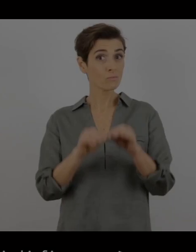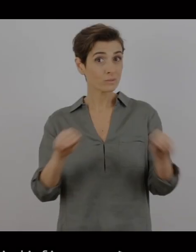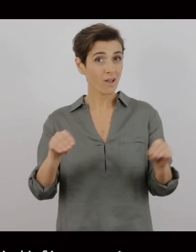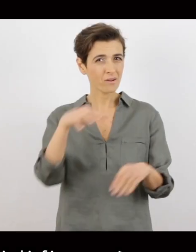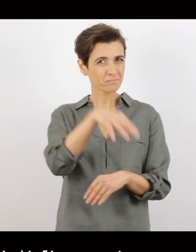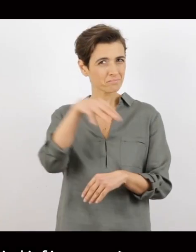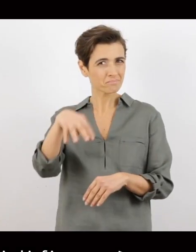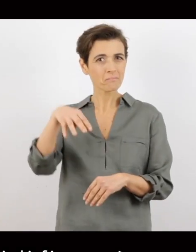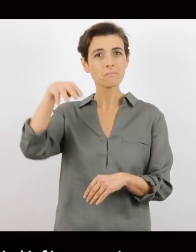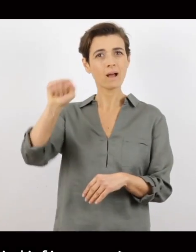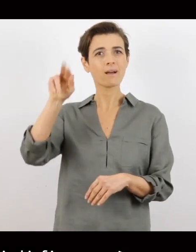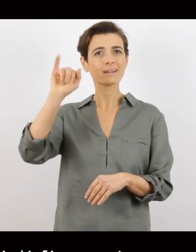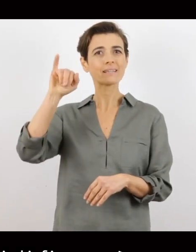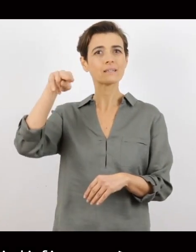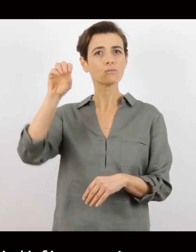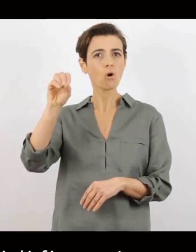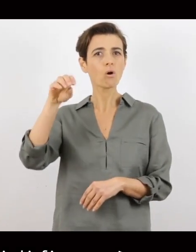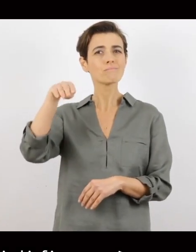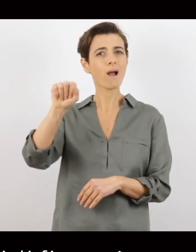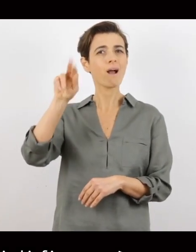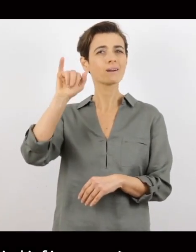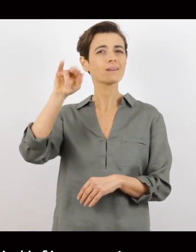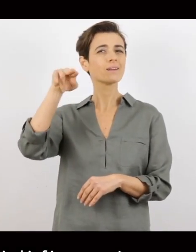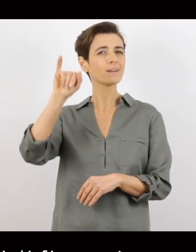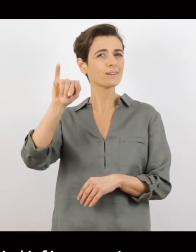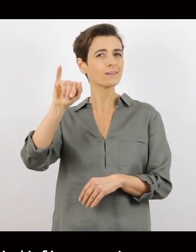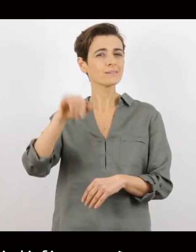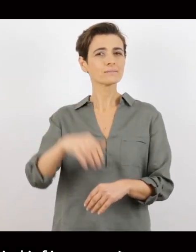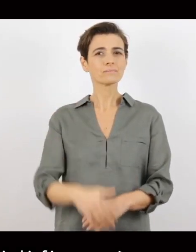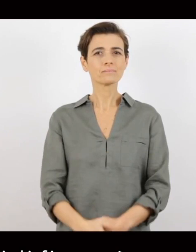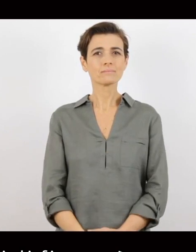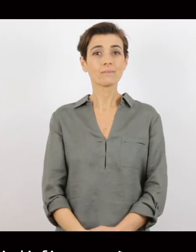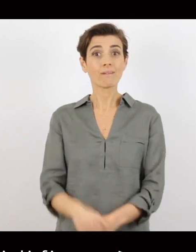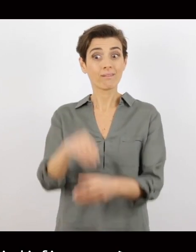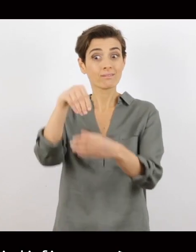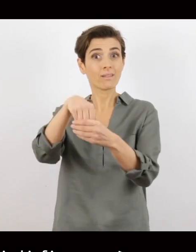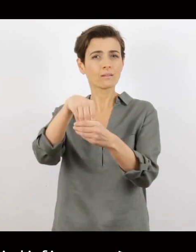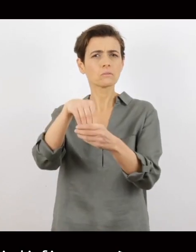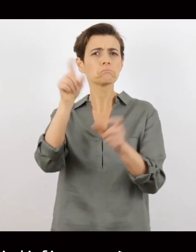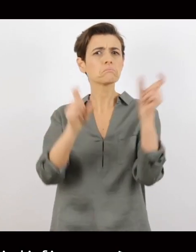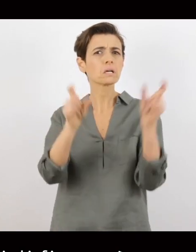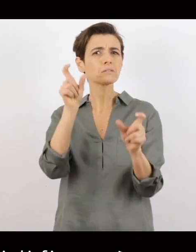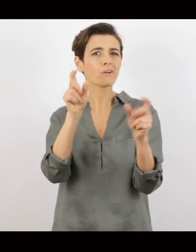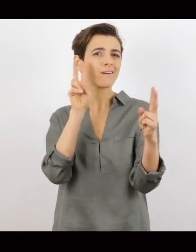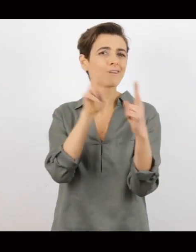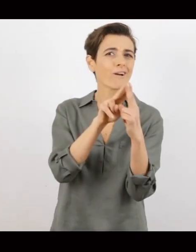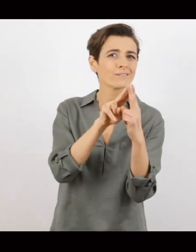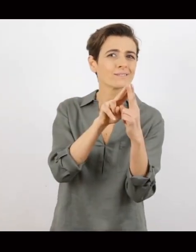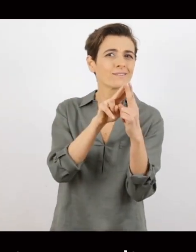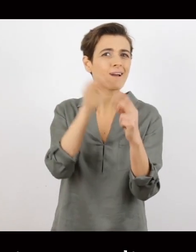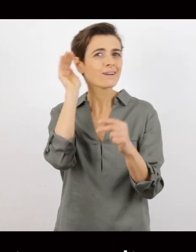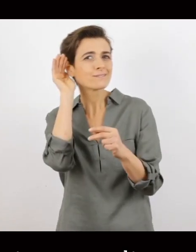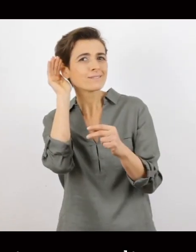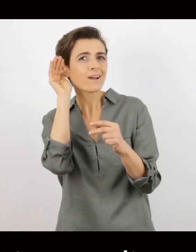Il Museo Marino Marini di Firenze è una piazza inclusiva in cui le persone si incontrano, ascoltano, parlano,